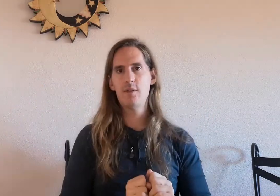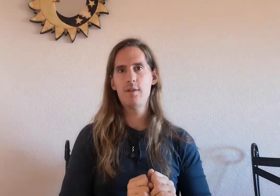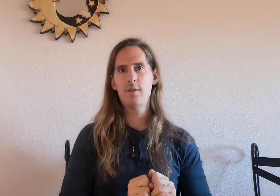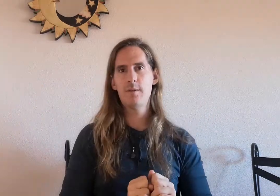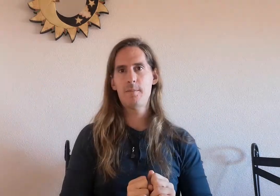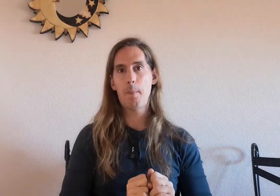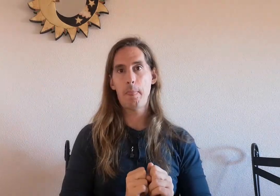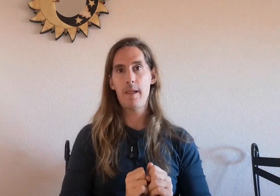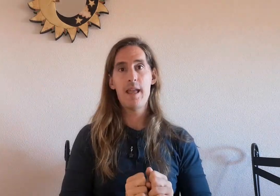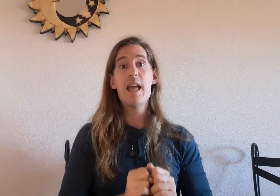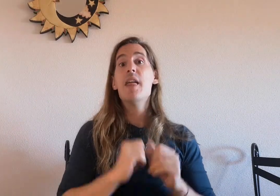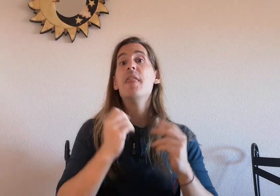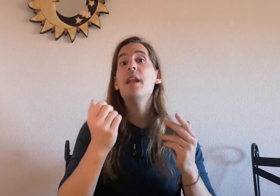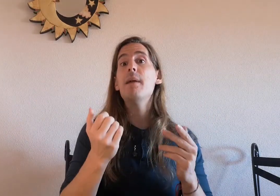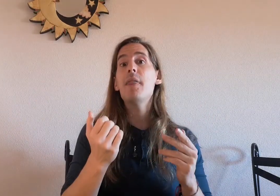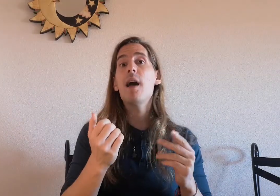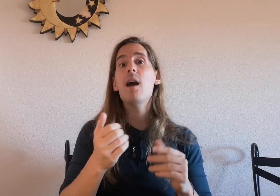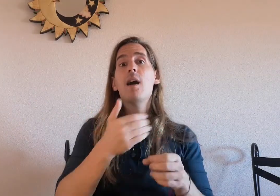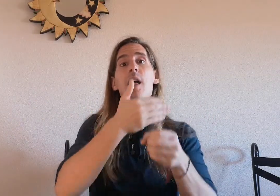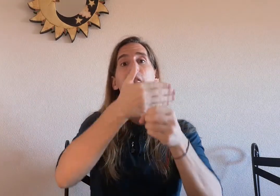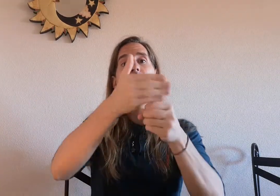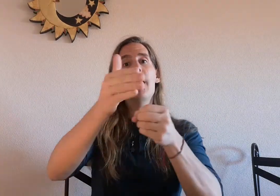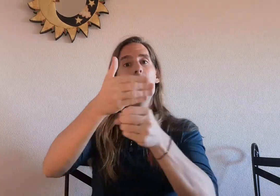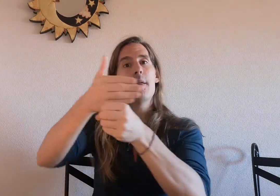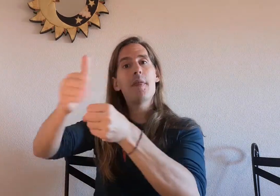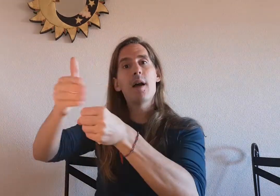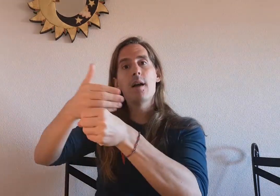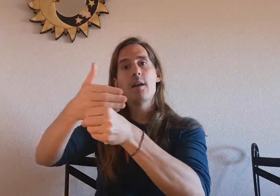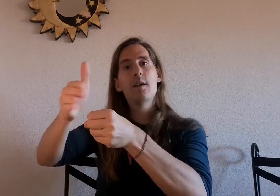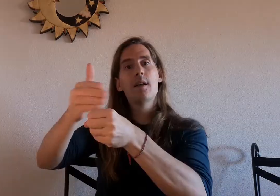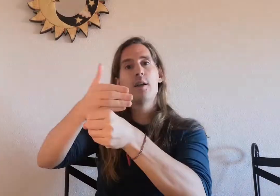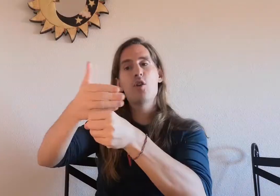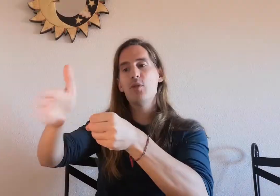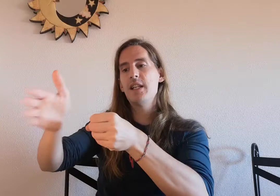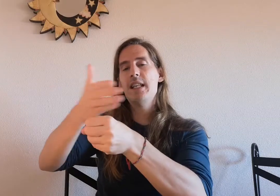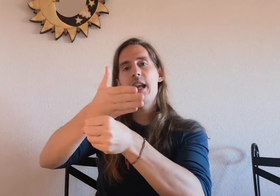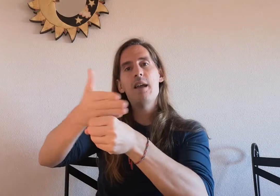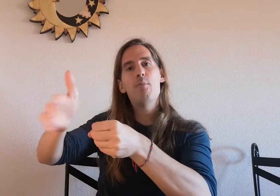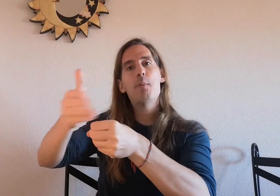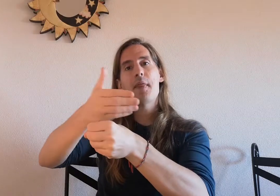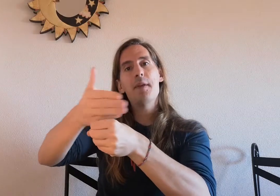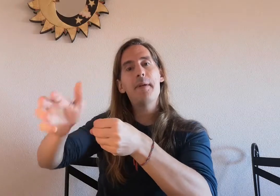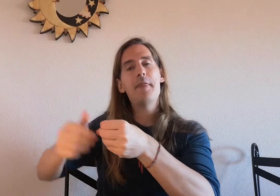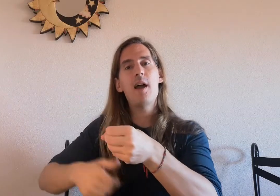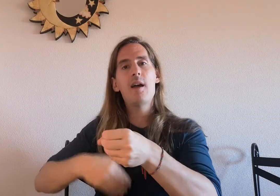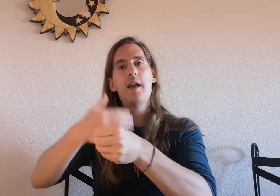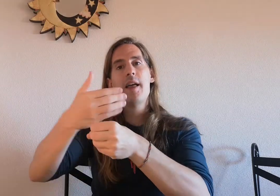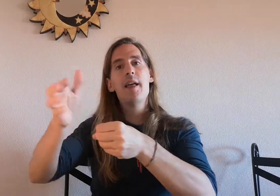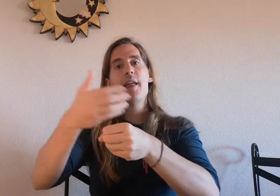cerveza cerveza como si quitara la espuma cerveza cerveza